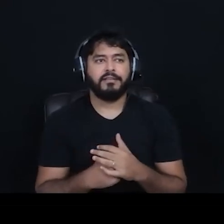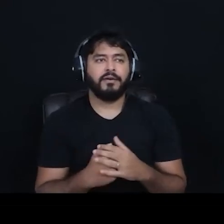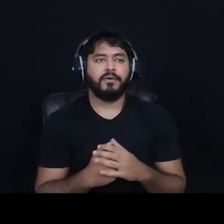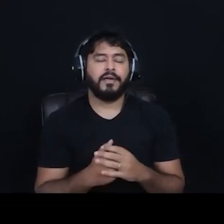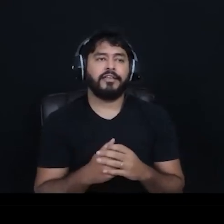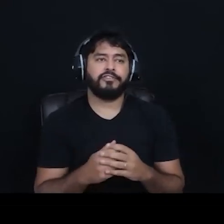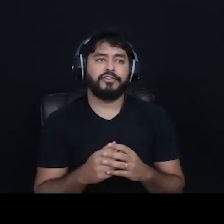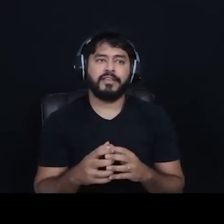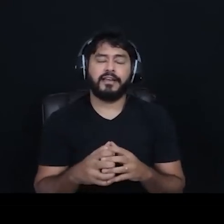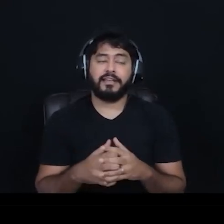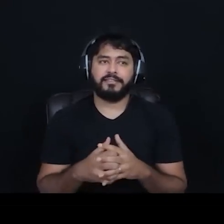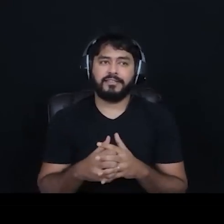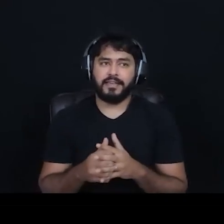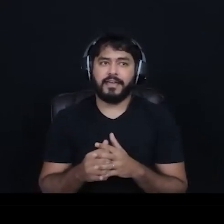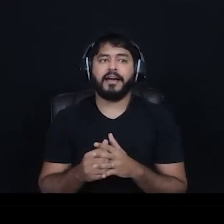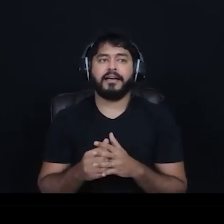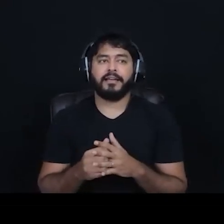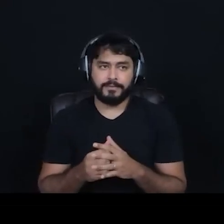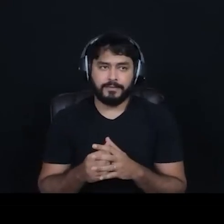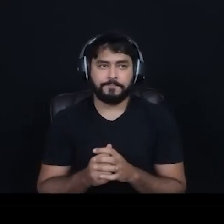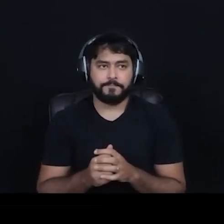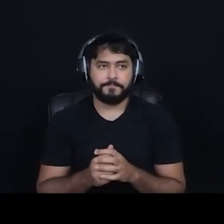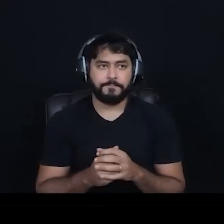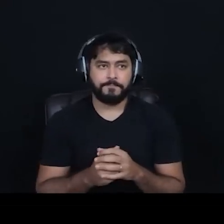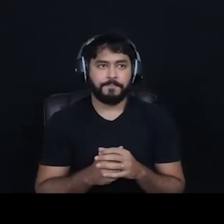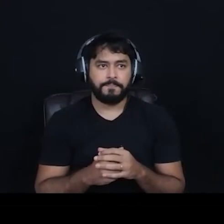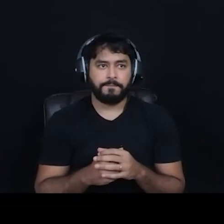não é legenda em LSE ainda